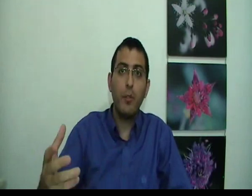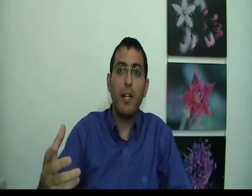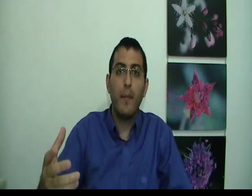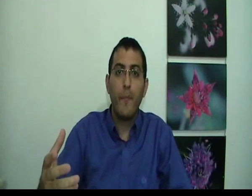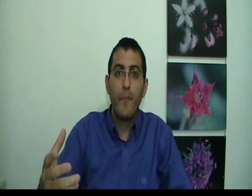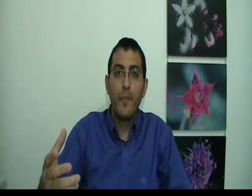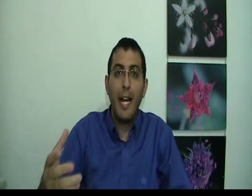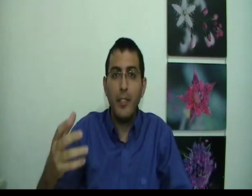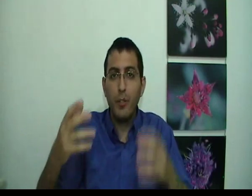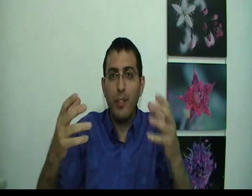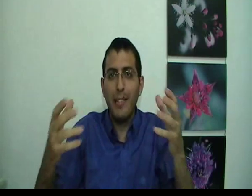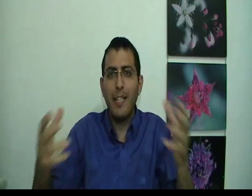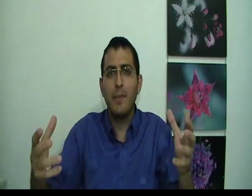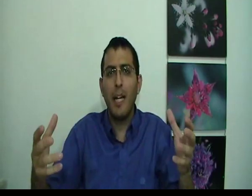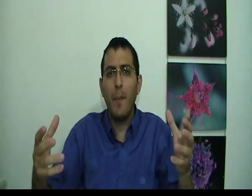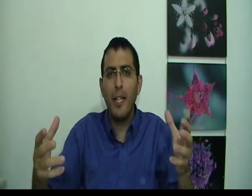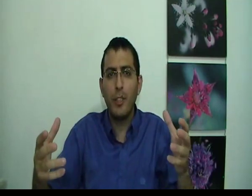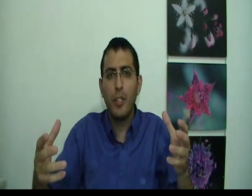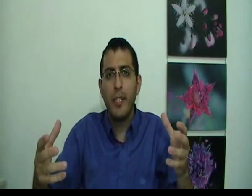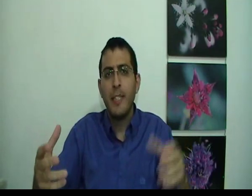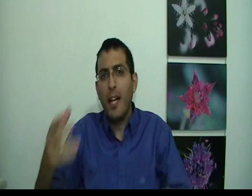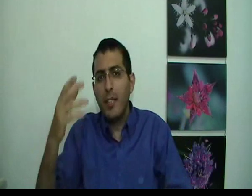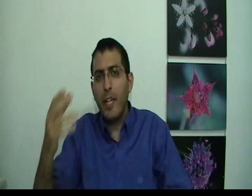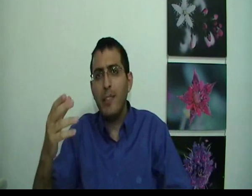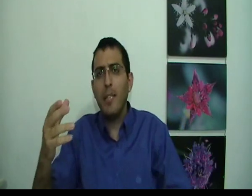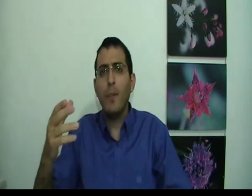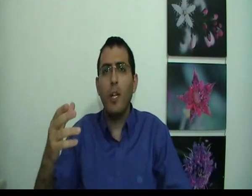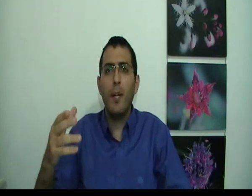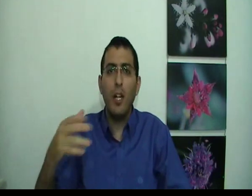אותך האש הזאת תהיית עצמך ממש עכשיו נגיד שבן אדם חולם חלום